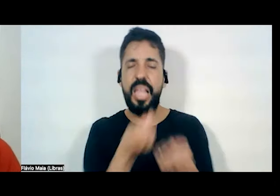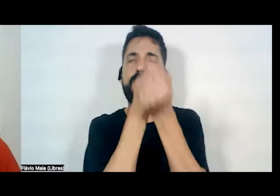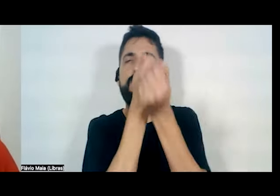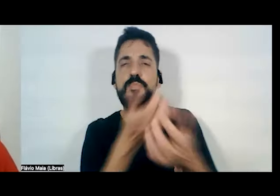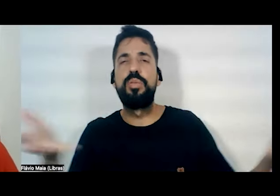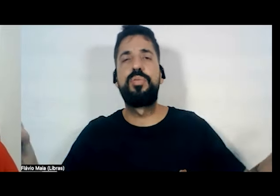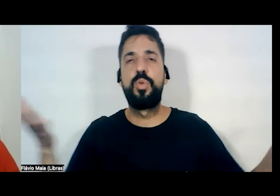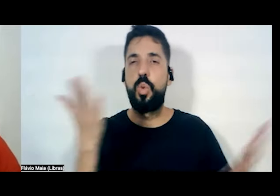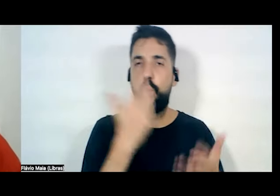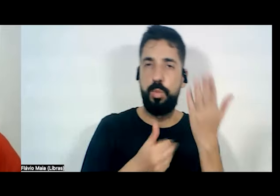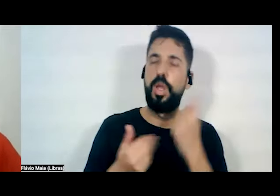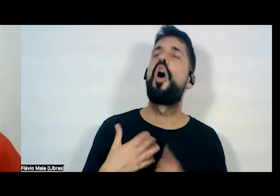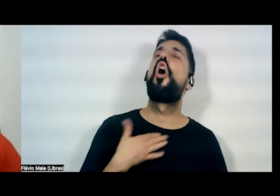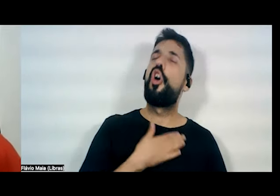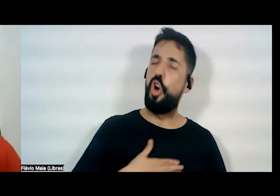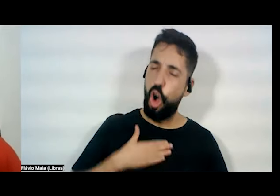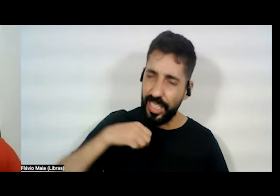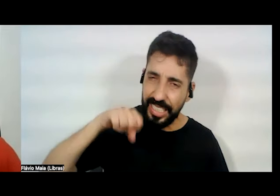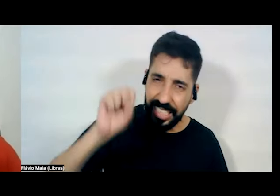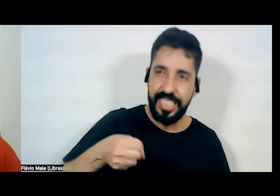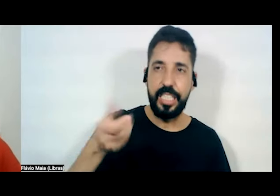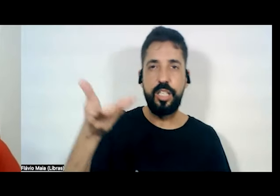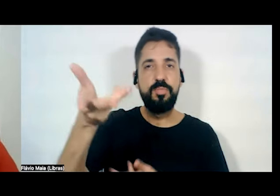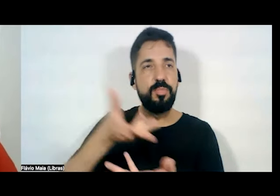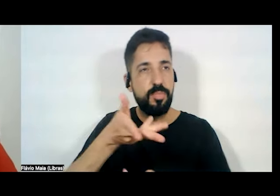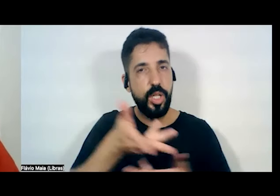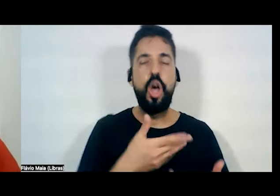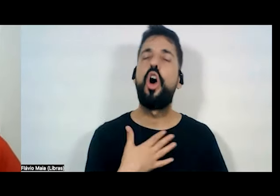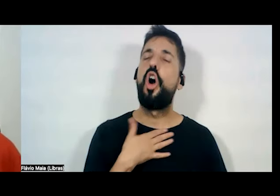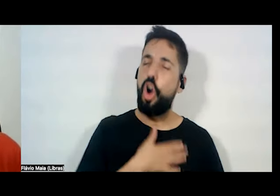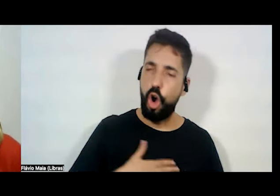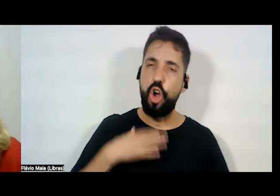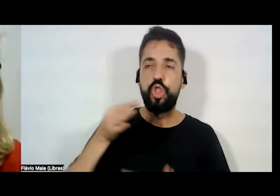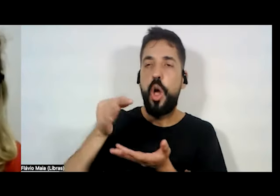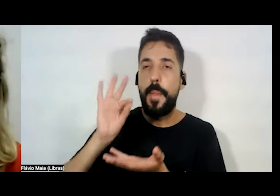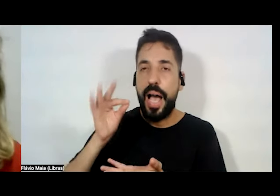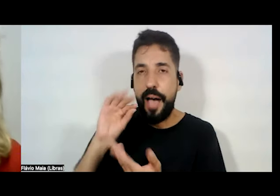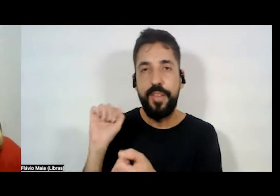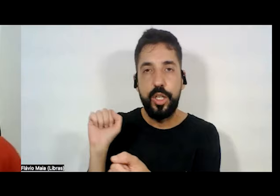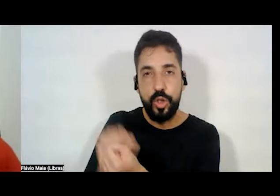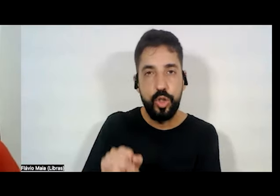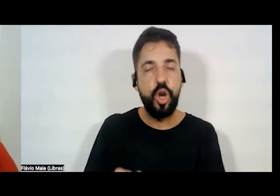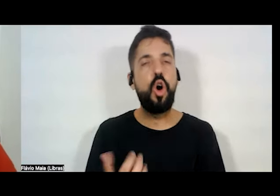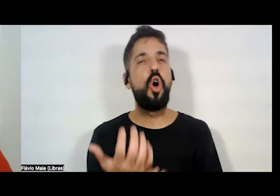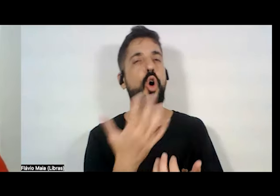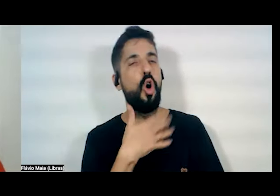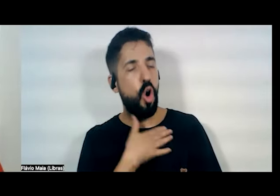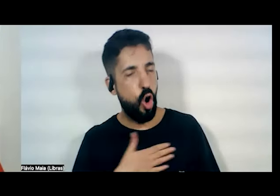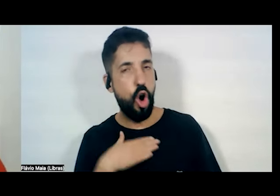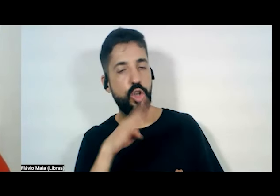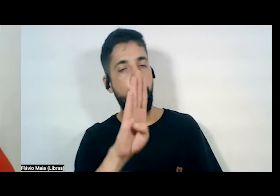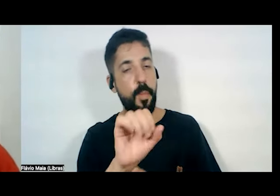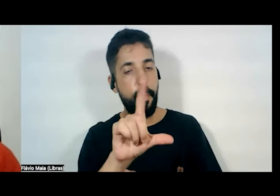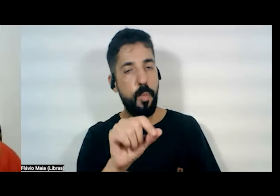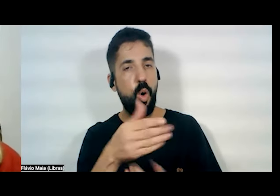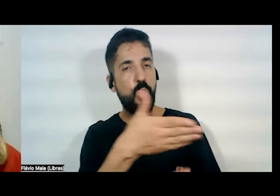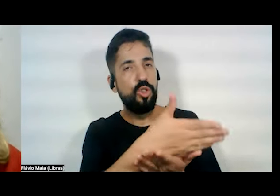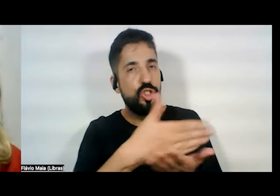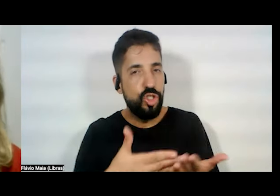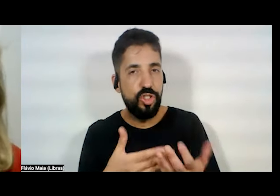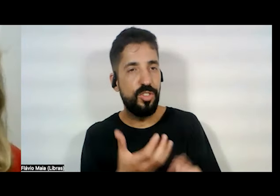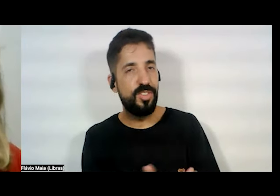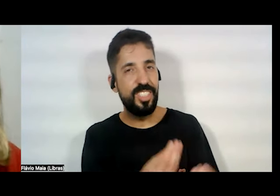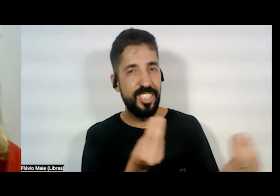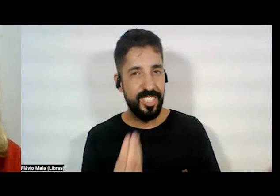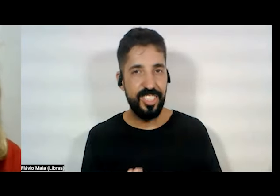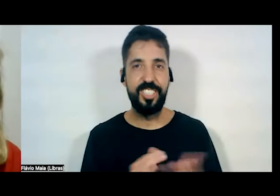compartilhar. Nós gostamos de tomar café juntas. Nós gostamos de dividir um bolo. Nós gostamos de levar algo